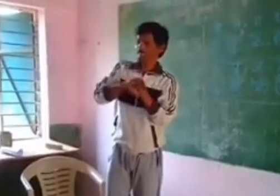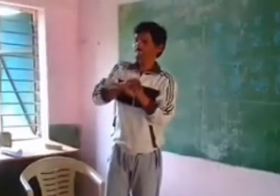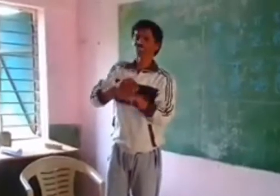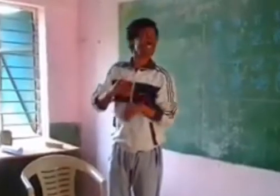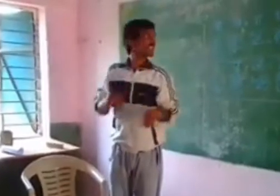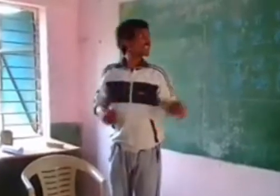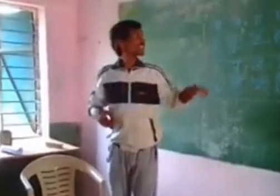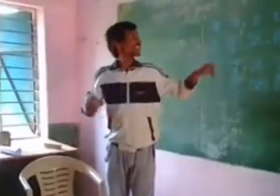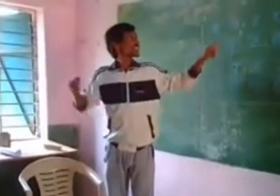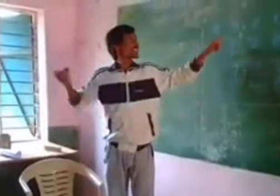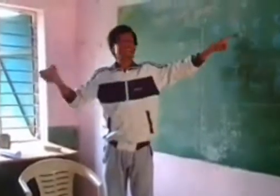का